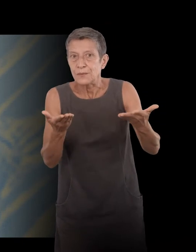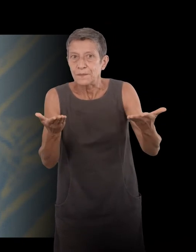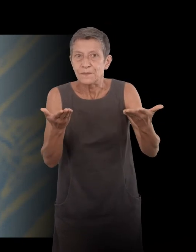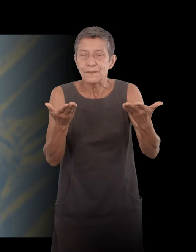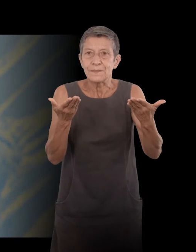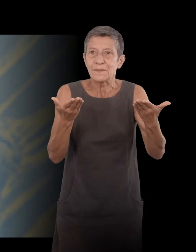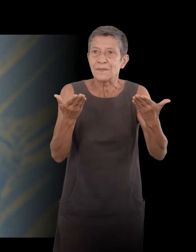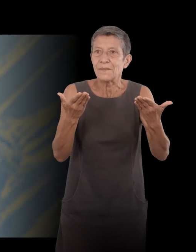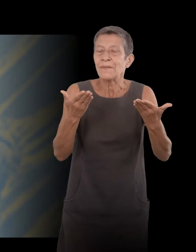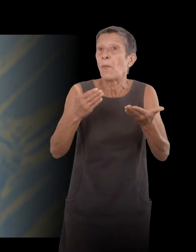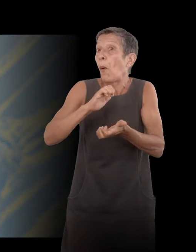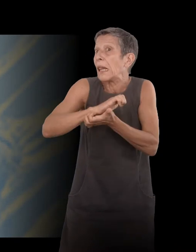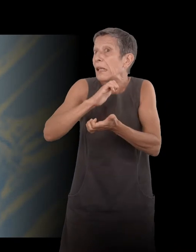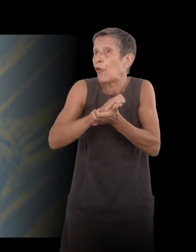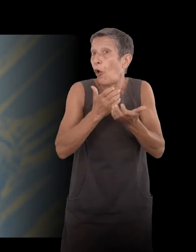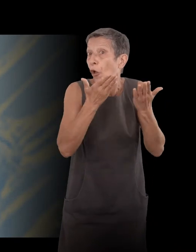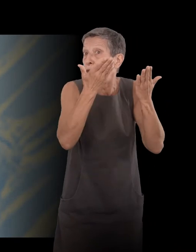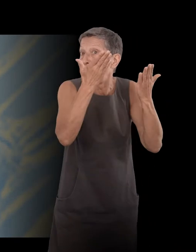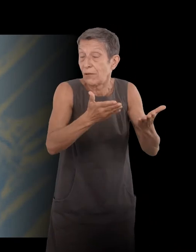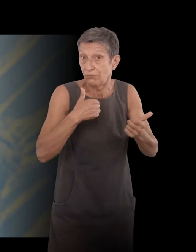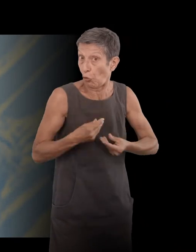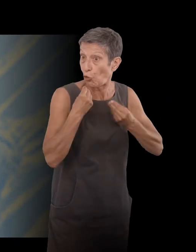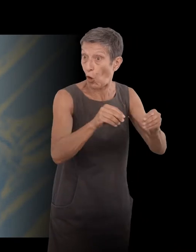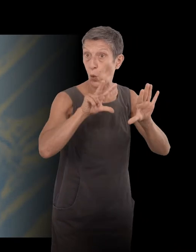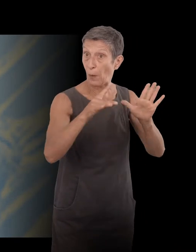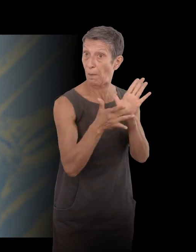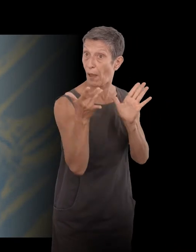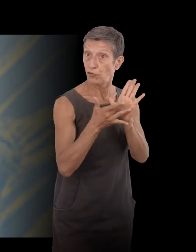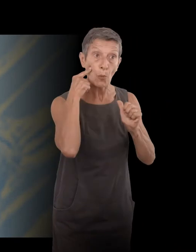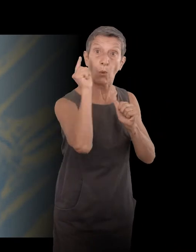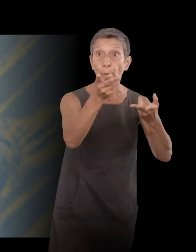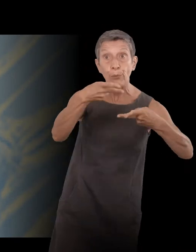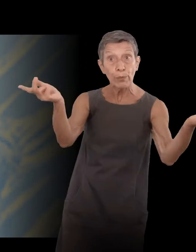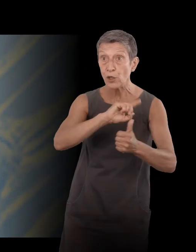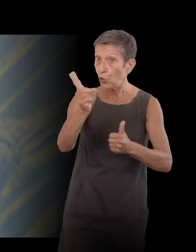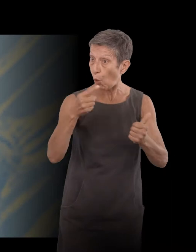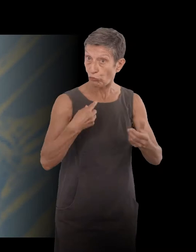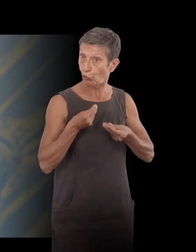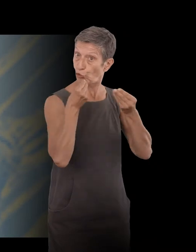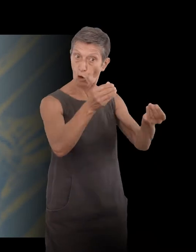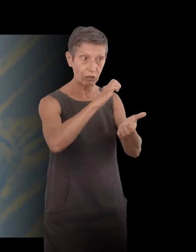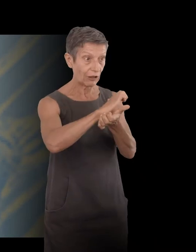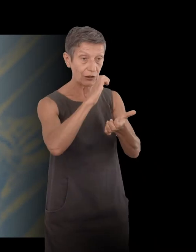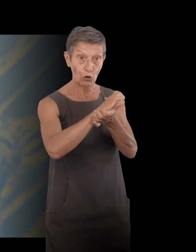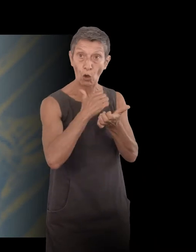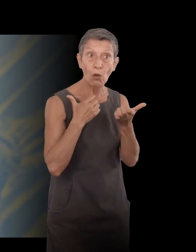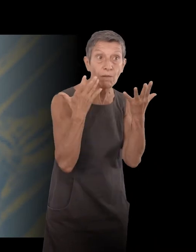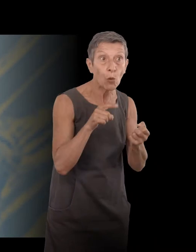-Chakovsky-Laurence eight pages, not for him to publish it, but for him to tell me what he thinks.